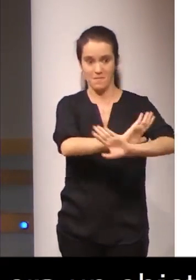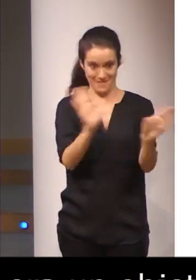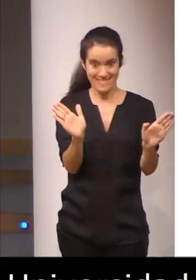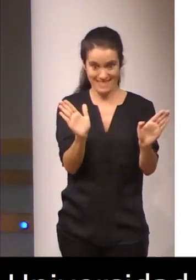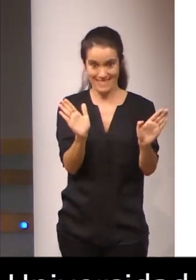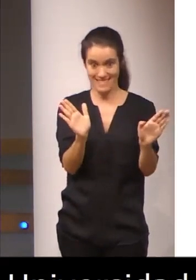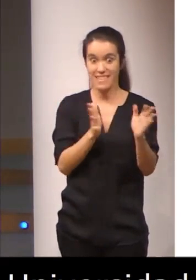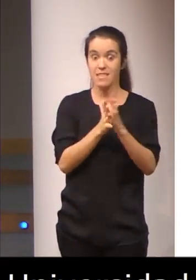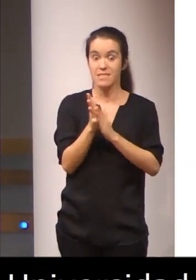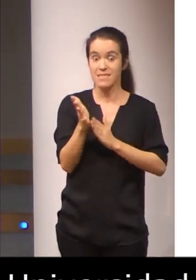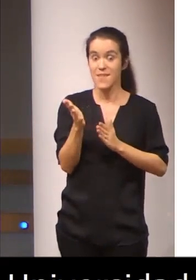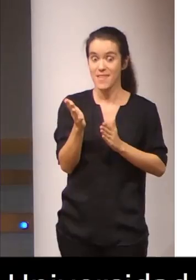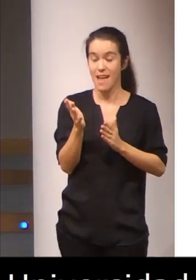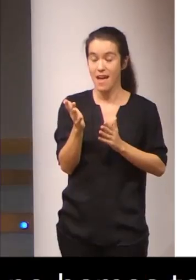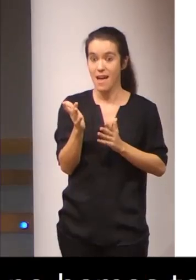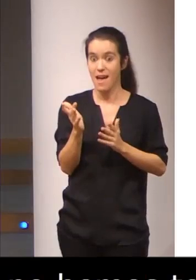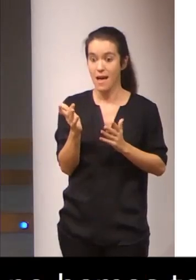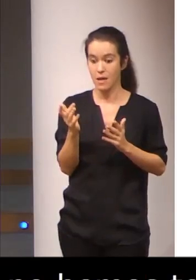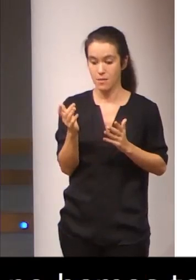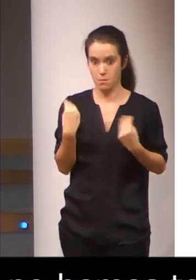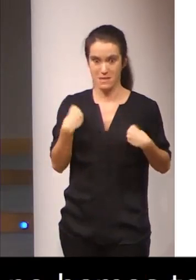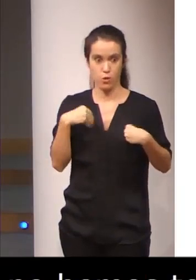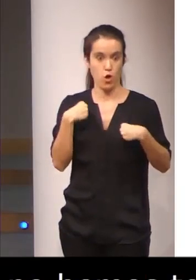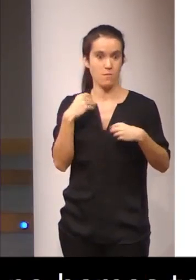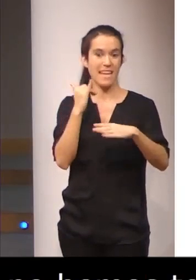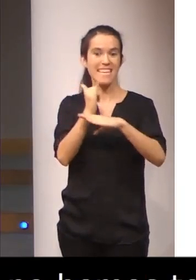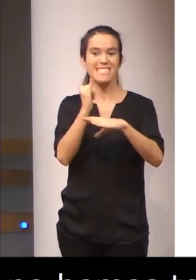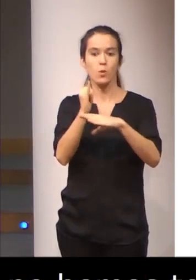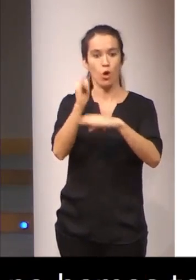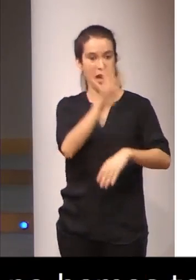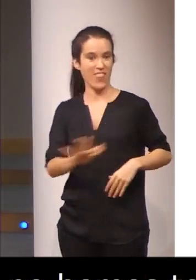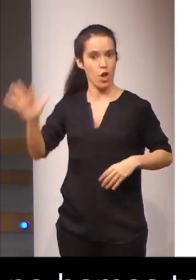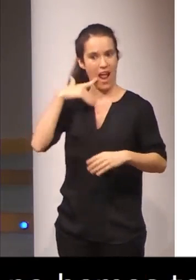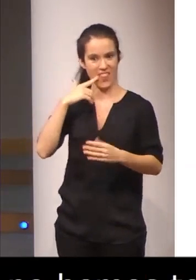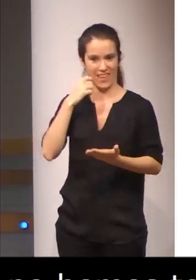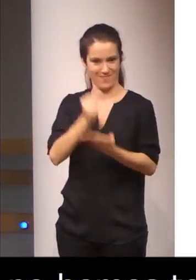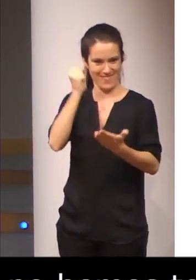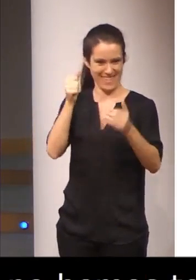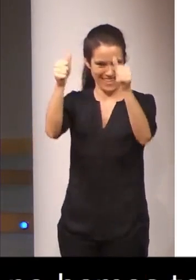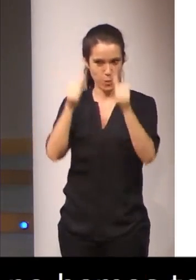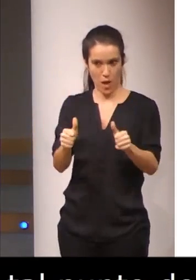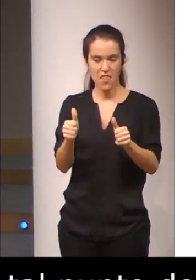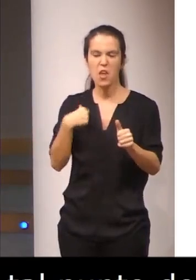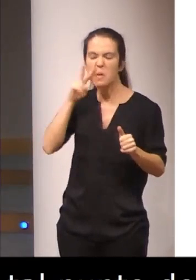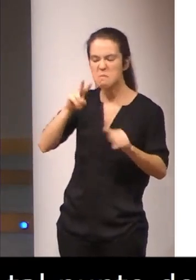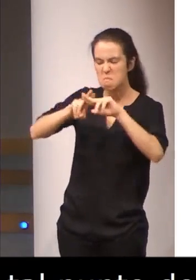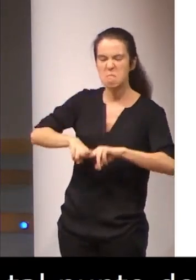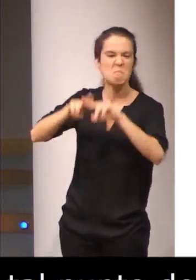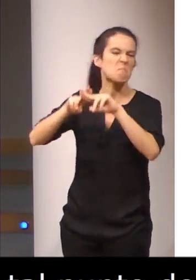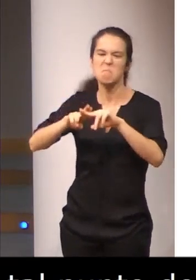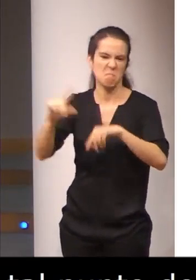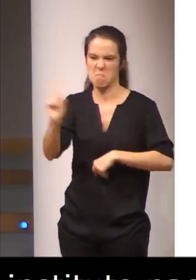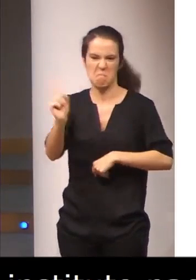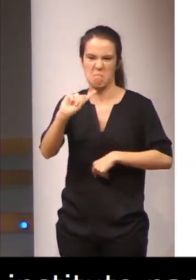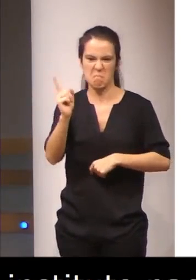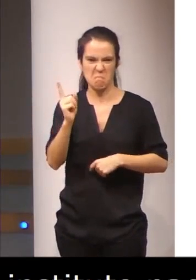propio Instituto Nacional de Cualificaciones consideró que no era competente de ninguna de las maneras